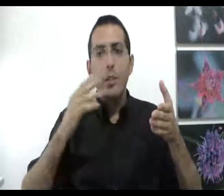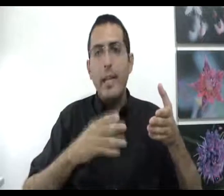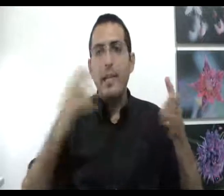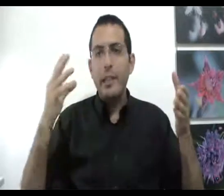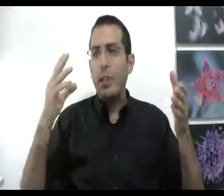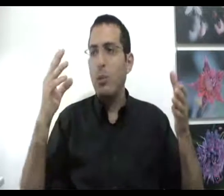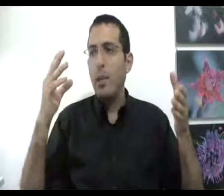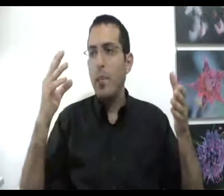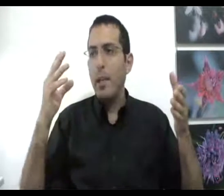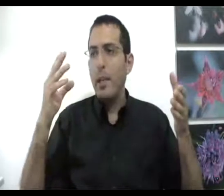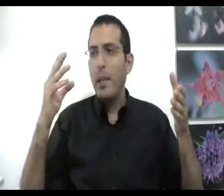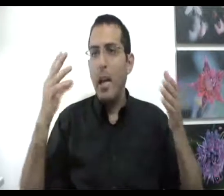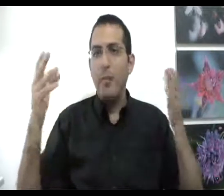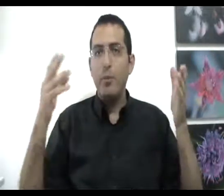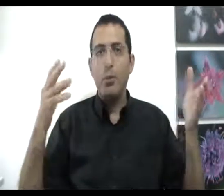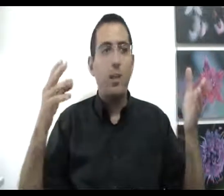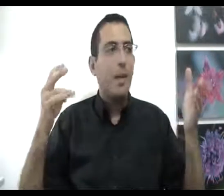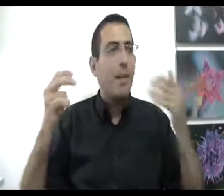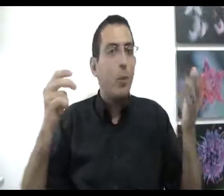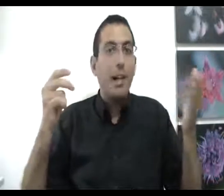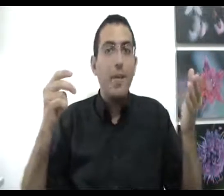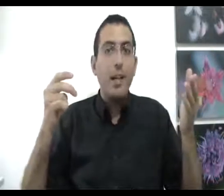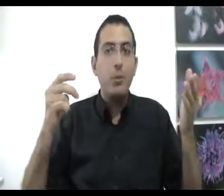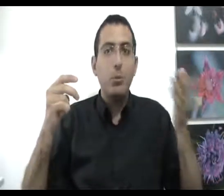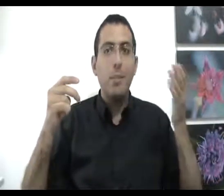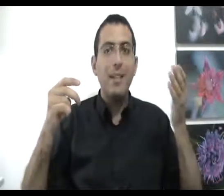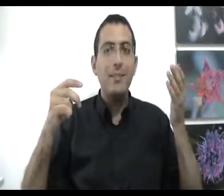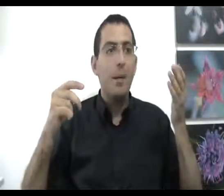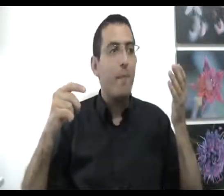שיש לג'וקים עבור אותו אדם למה הוא כל כך מפחד מג'וקי? מה הסיבה?